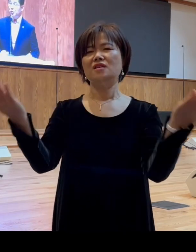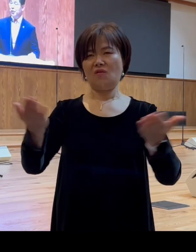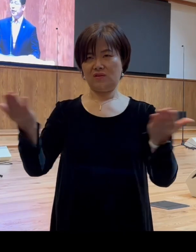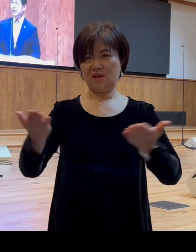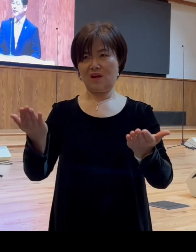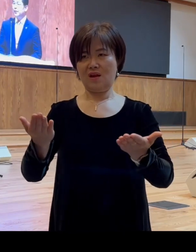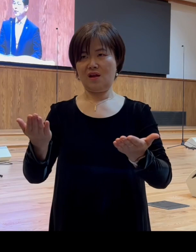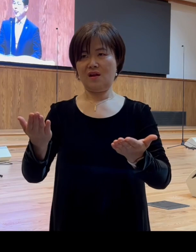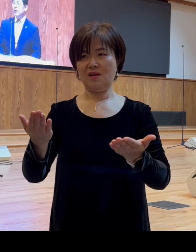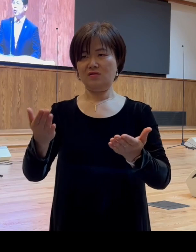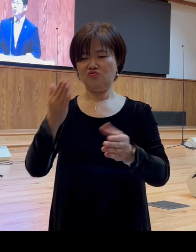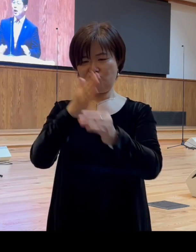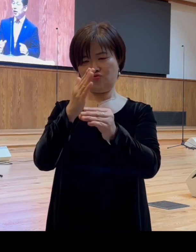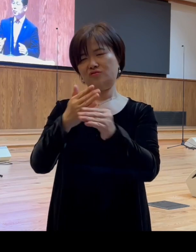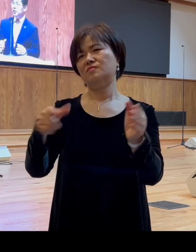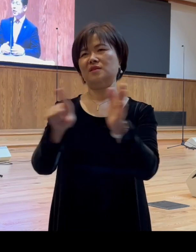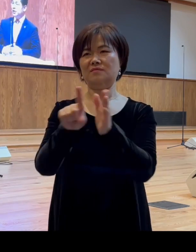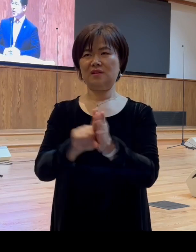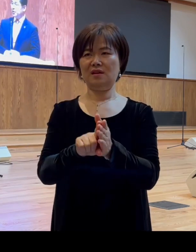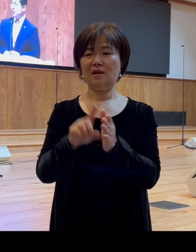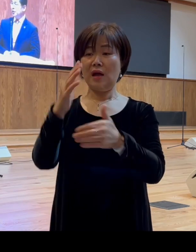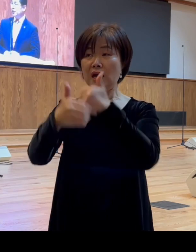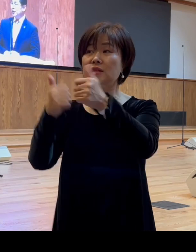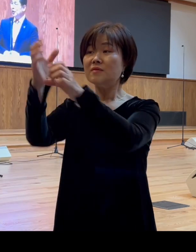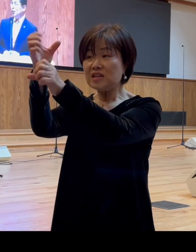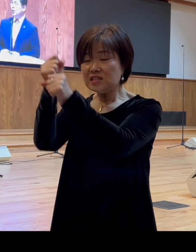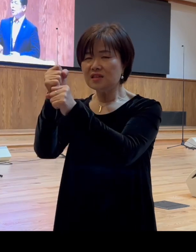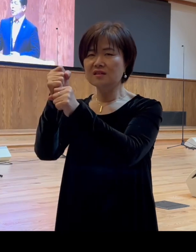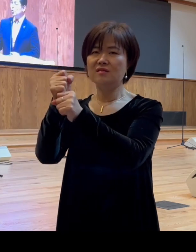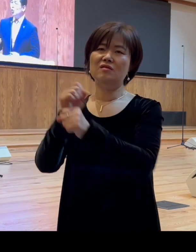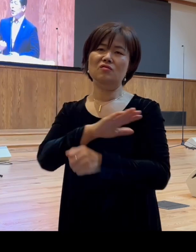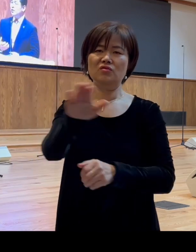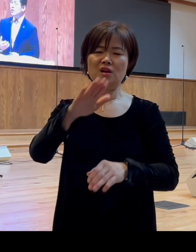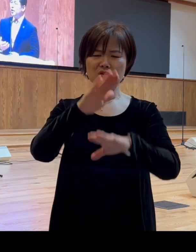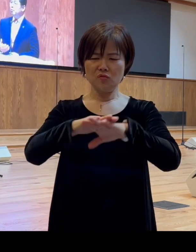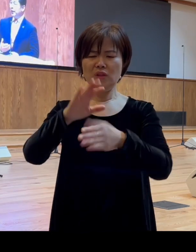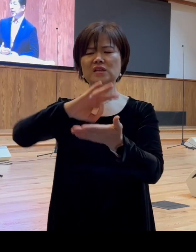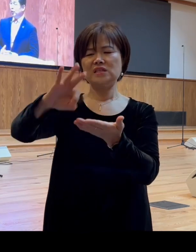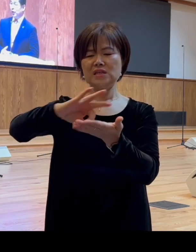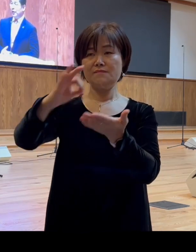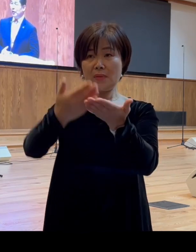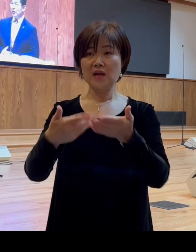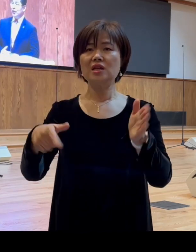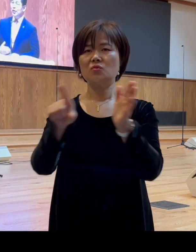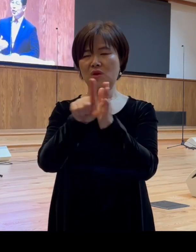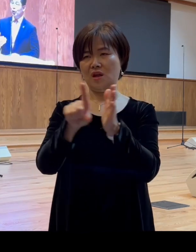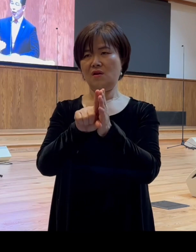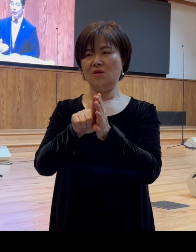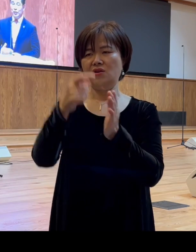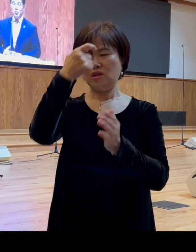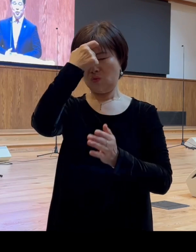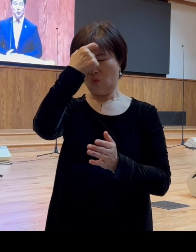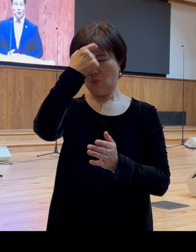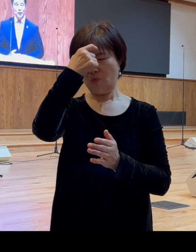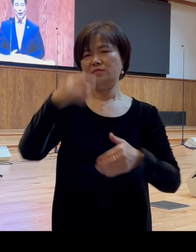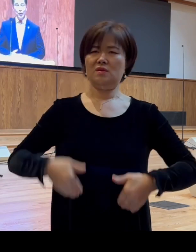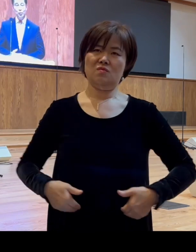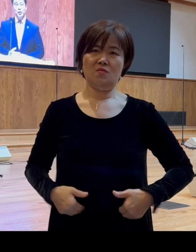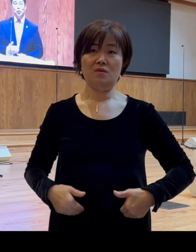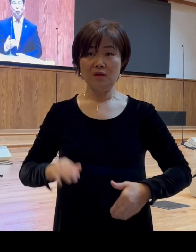그러므로 하나님을 의지해서 우리가 그 손에 쓰임받기 위하여 기도하는 것이고 그럼 그 고난에